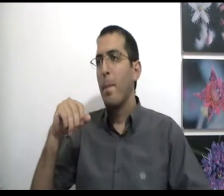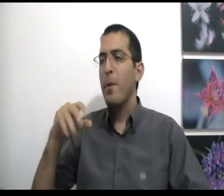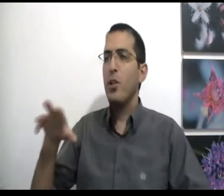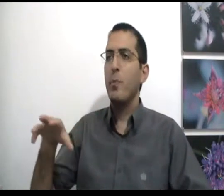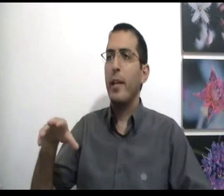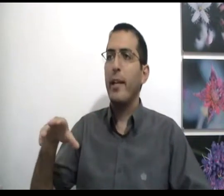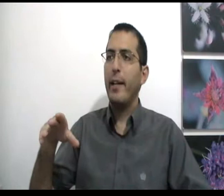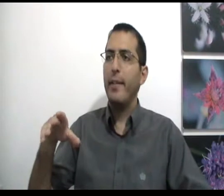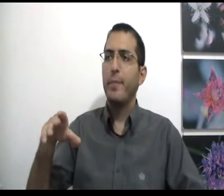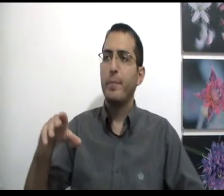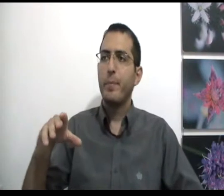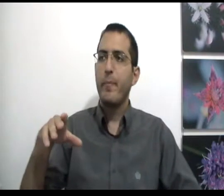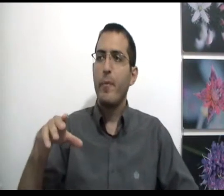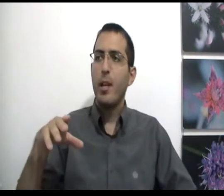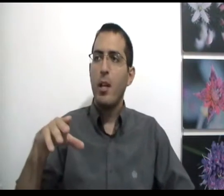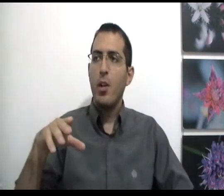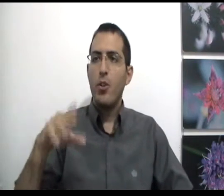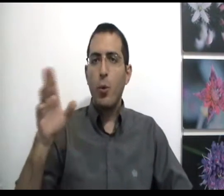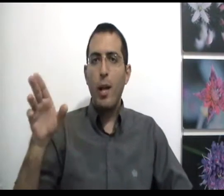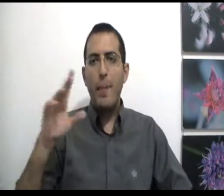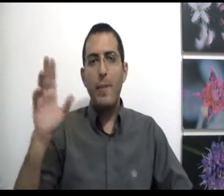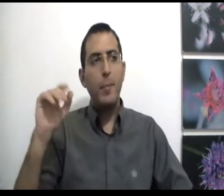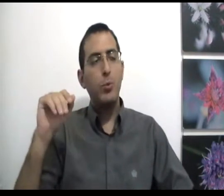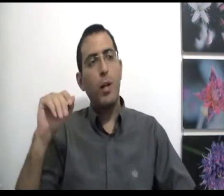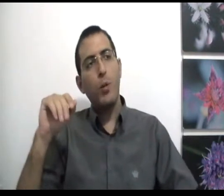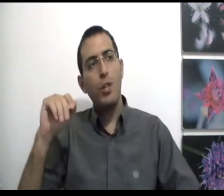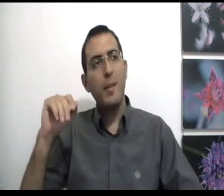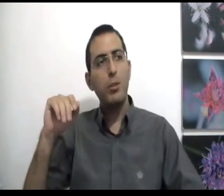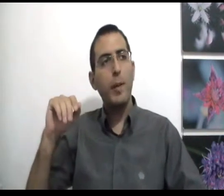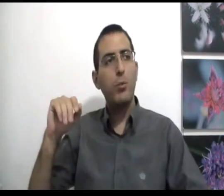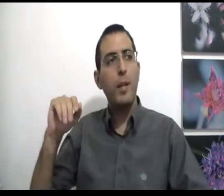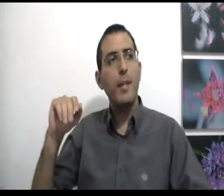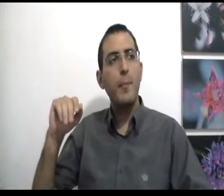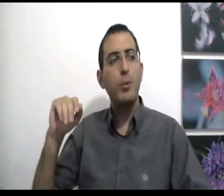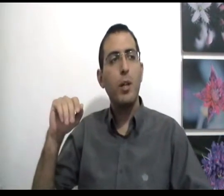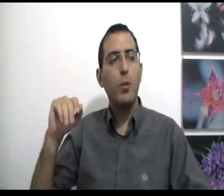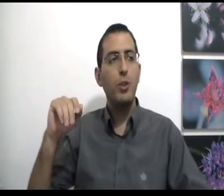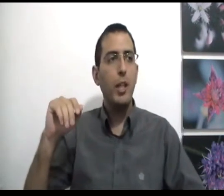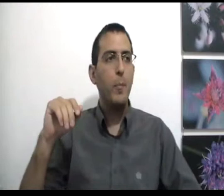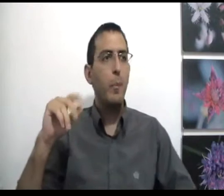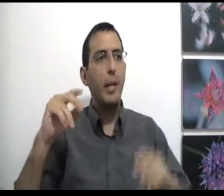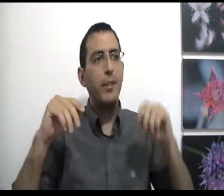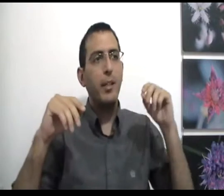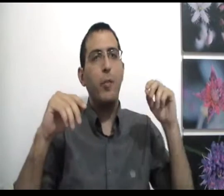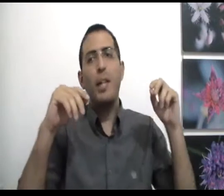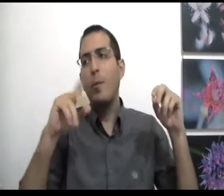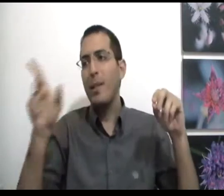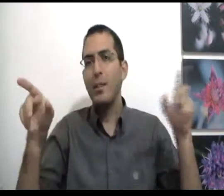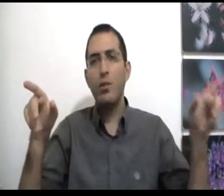מישהי, בוא נראה שכולם אלימים בצורה כלשהי. מה זאת אומרת כולם אלימים בצורה כלשהי? מבחינתי כשבן אדם אומר זה טוב